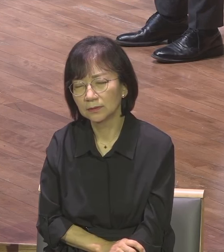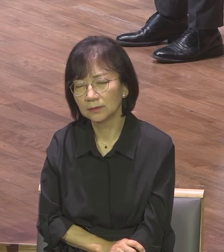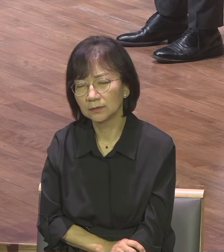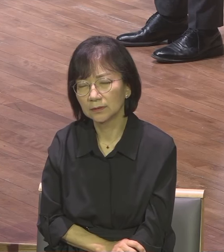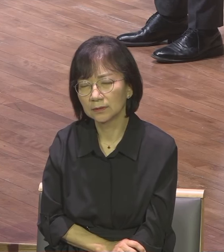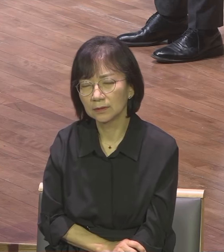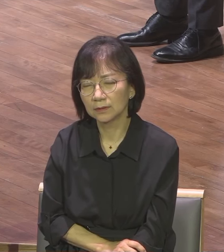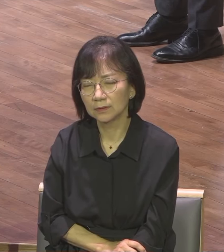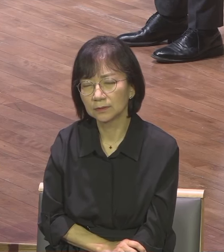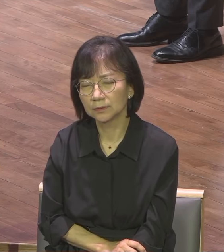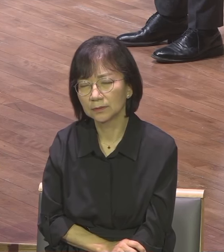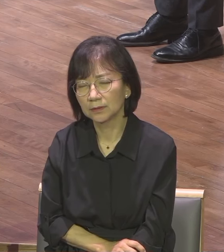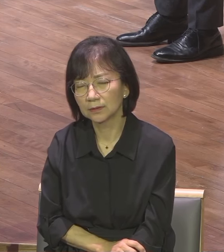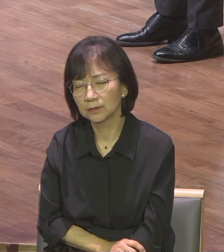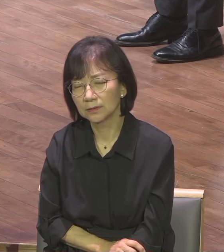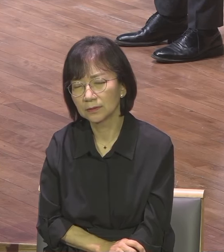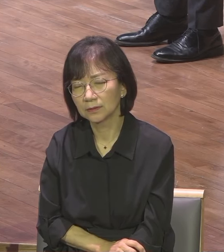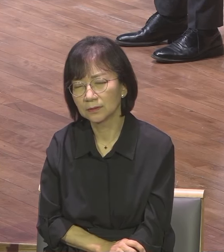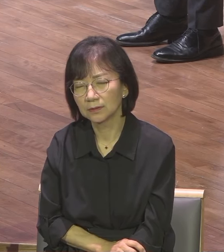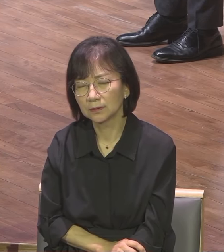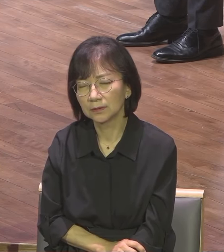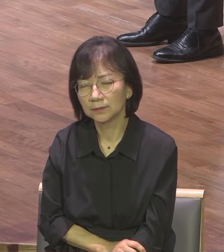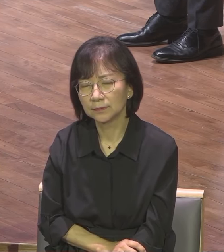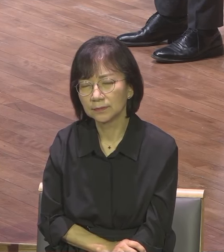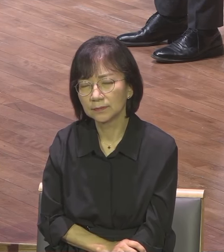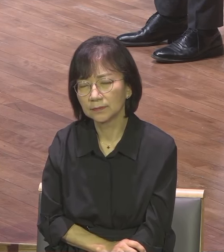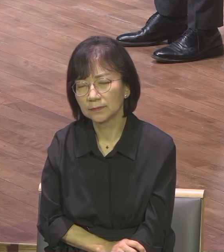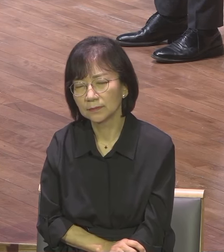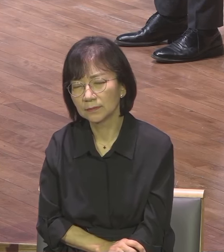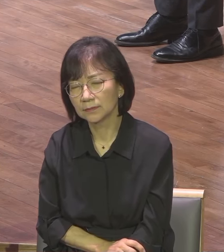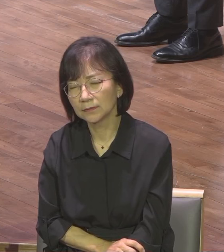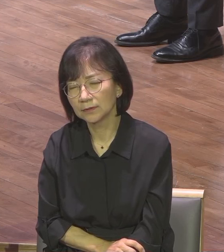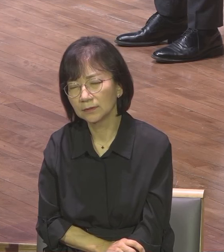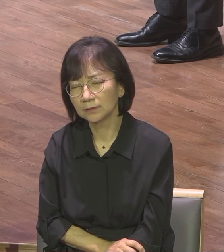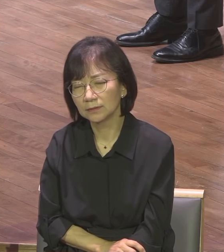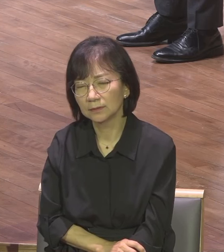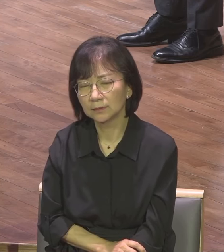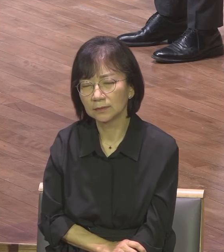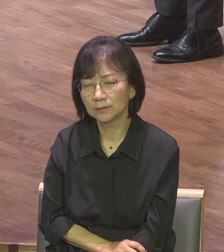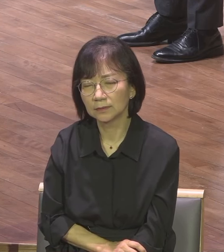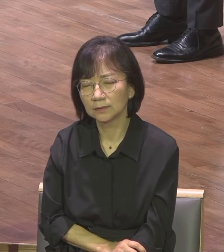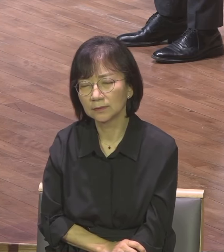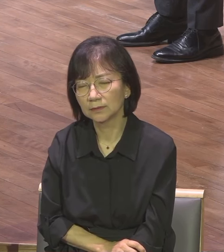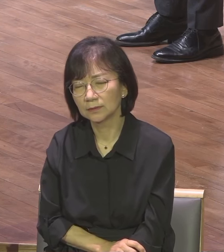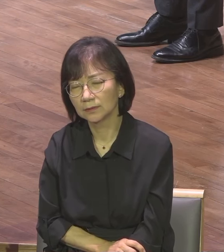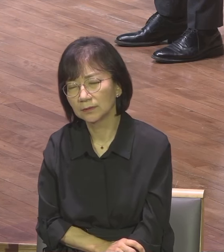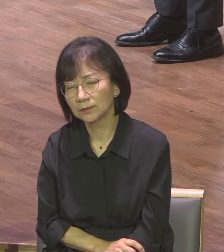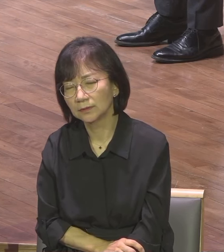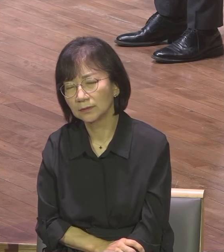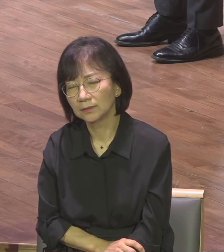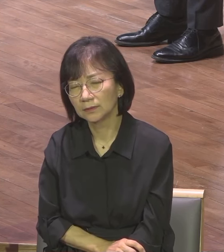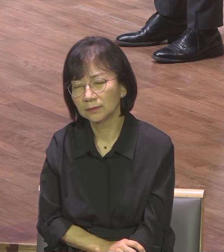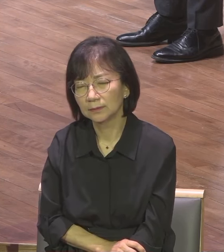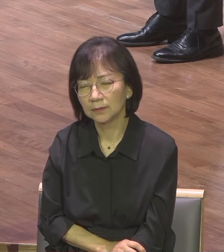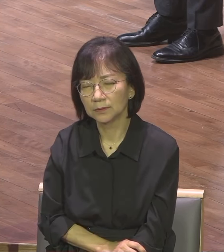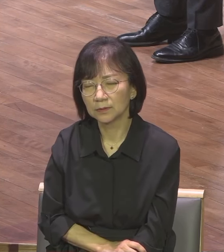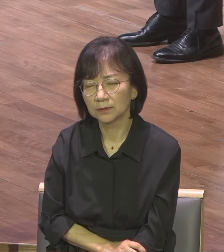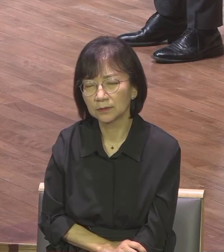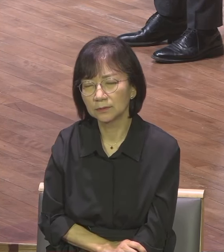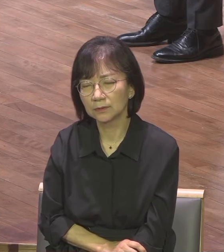역사에 주시옵소서 그 은혜가 우리 심령의 막이를 원하오니 우리에게도 임하여 주시옵소서 하나님 아버지